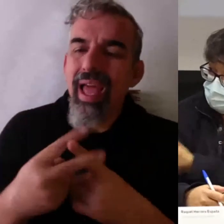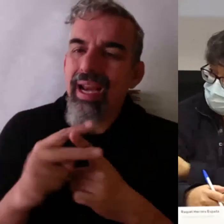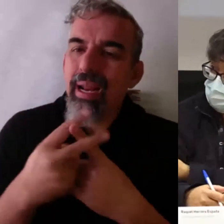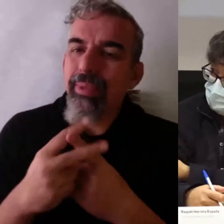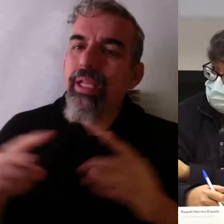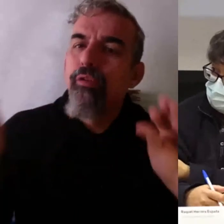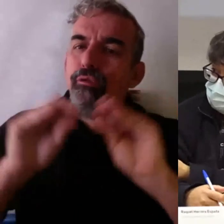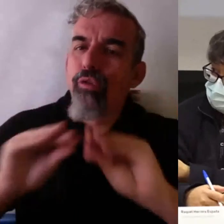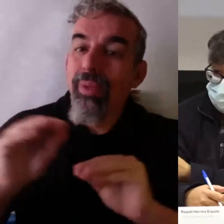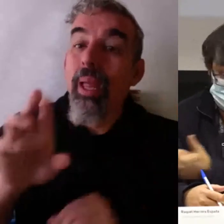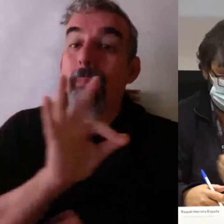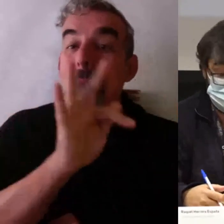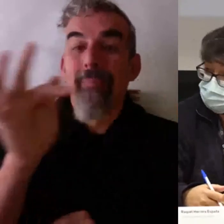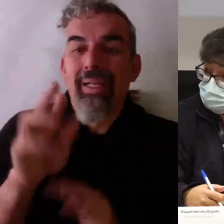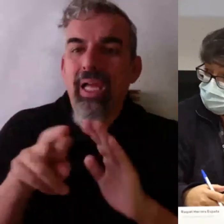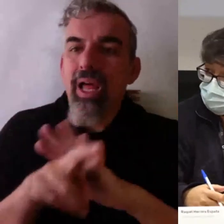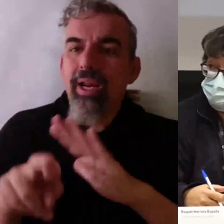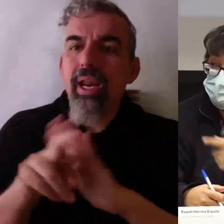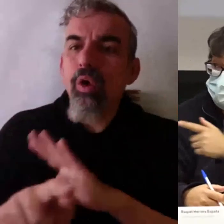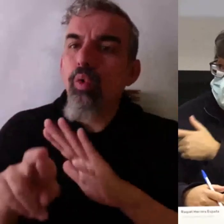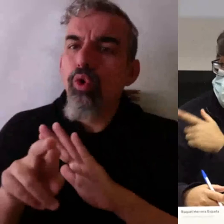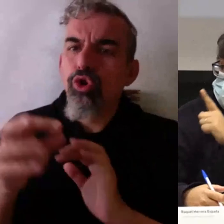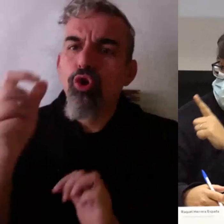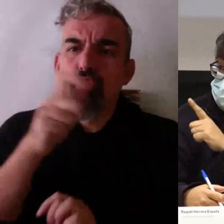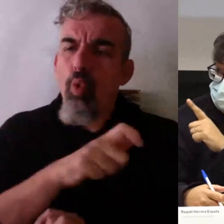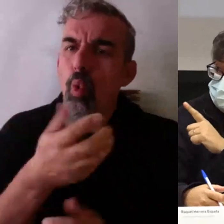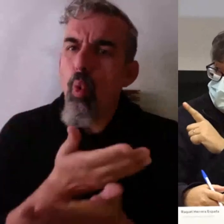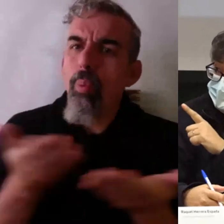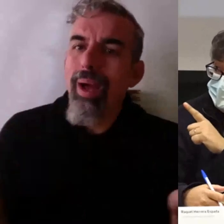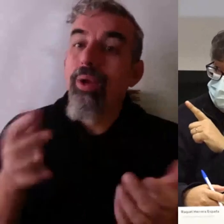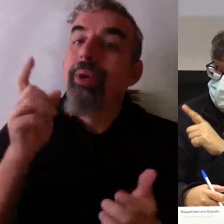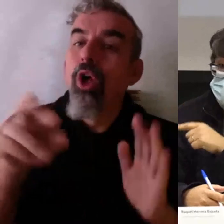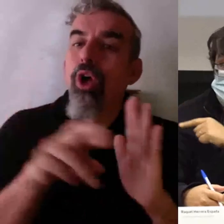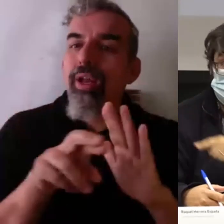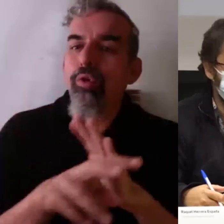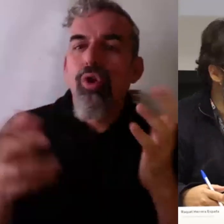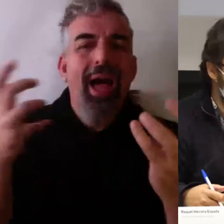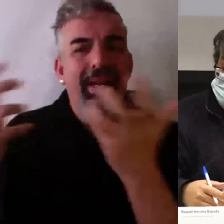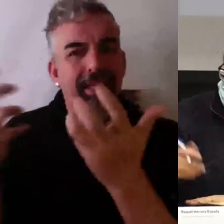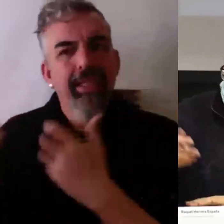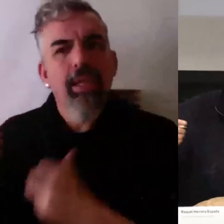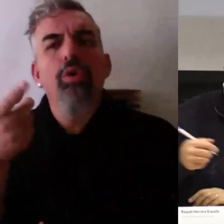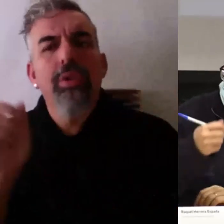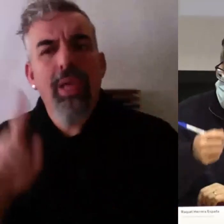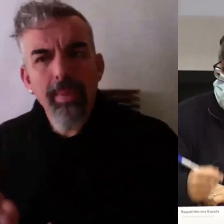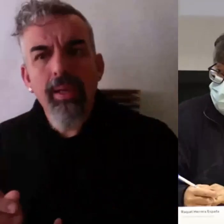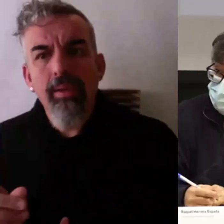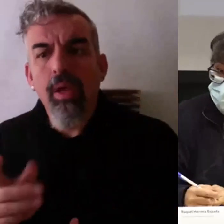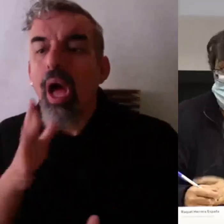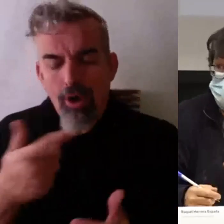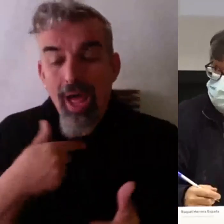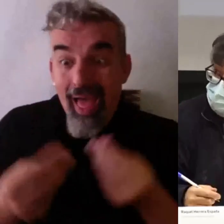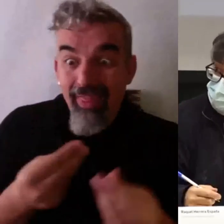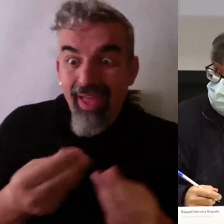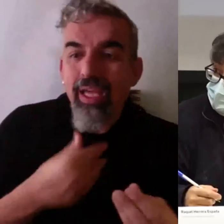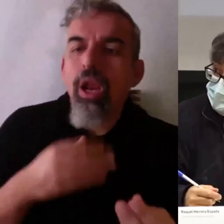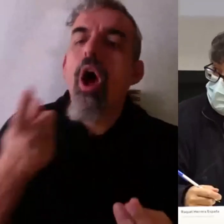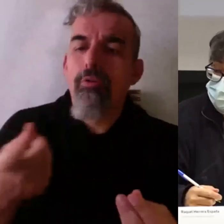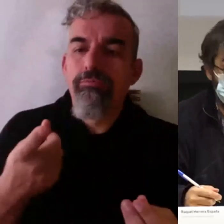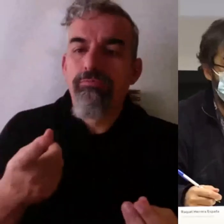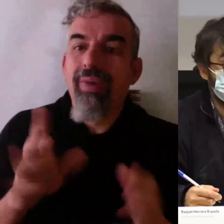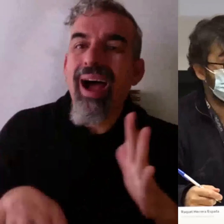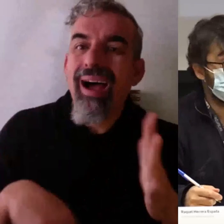obviamente requieren recursos humanos porque esto implica mucho tiempo pero también recursos físicos. Porque cuando quieres hacer esto sí, estupendo, vamos a llevarlo a su laboratorio a 90,